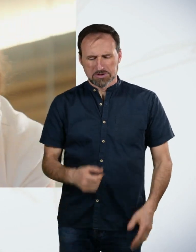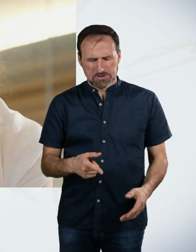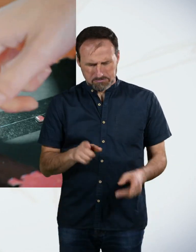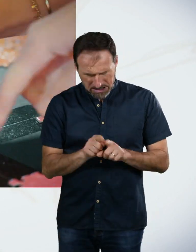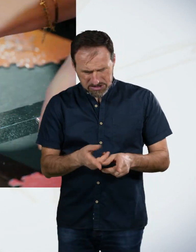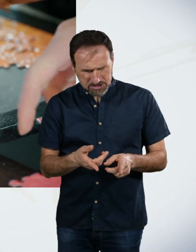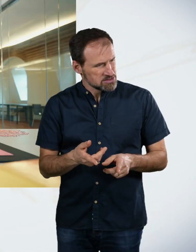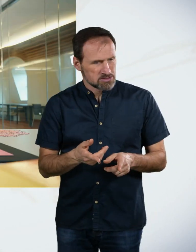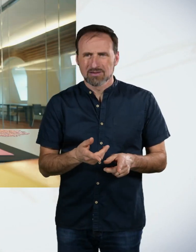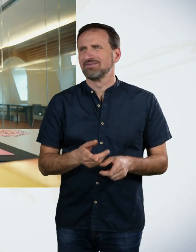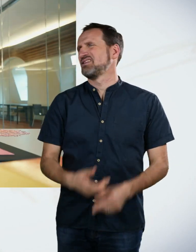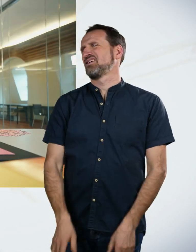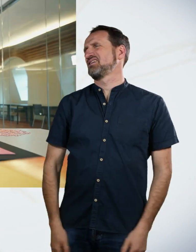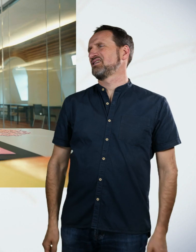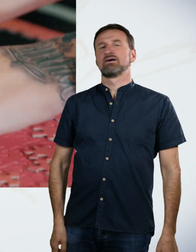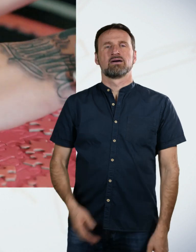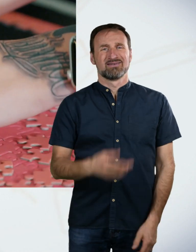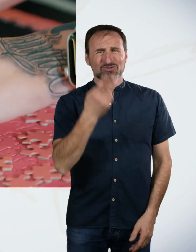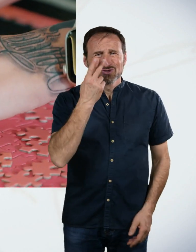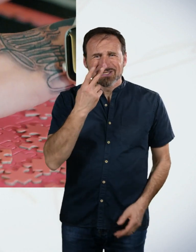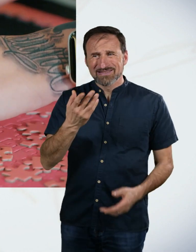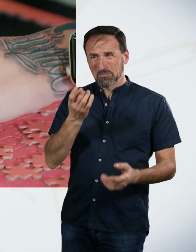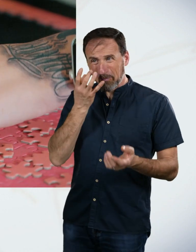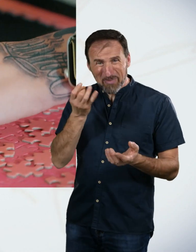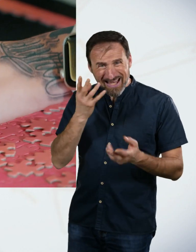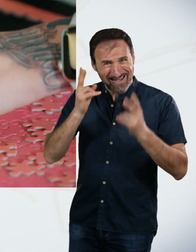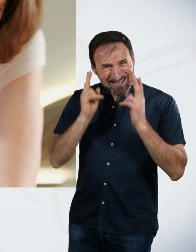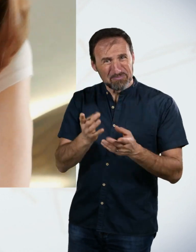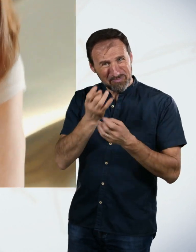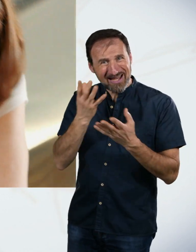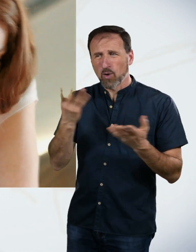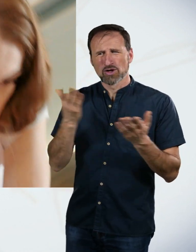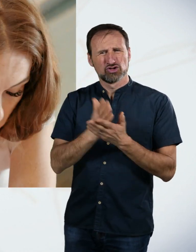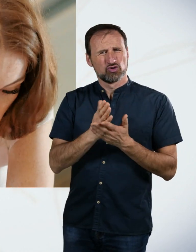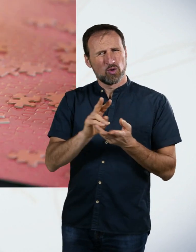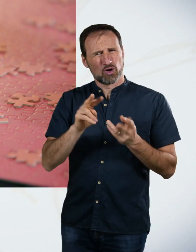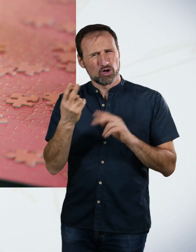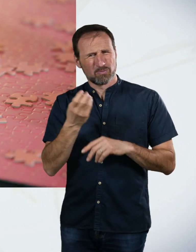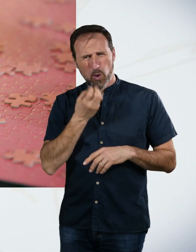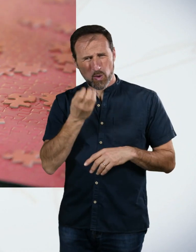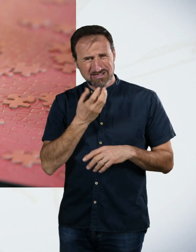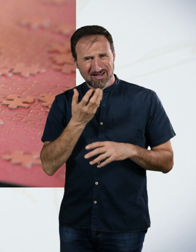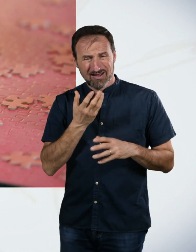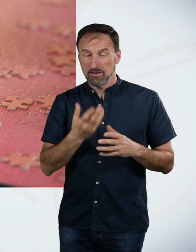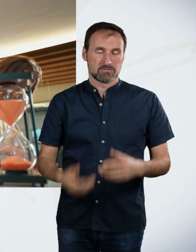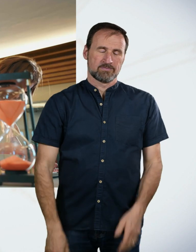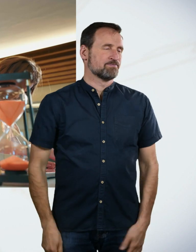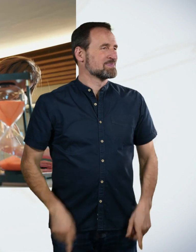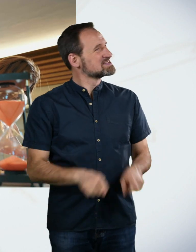Nein, das passt nicht. Siehst du hier noch pink, pink oder ist das alles schon mittlerweile rosa? Ich mache es gleich passend. Das ist halt so, wie wenn du Parfüme probierst und irgendwann